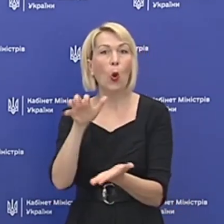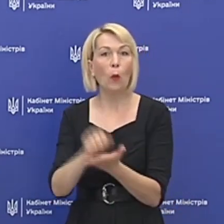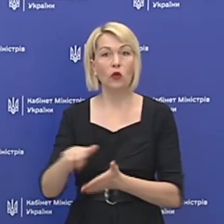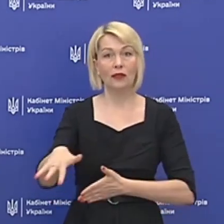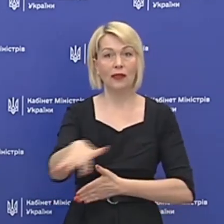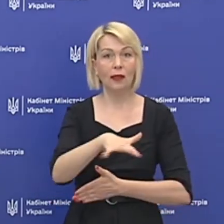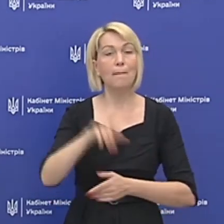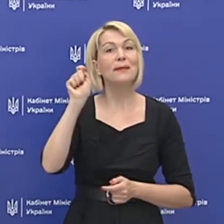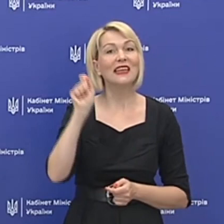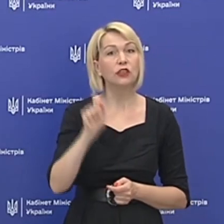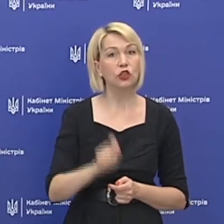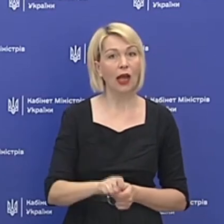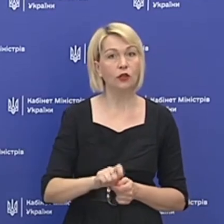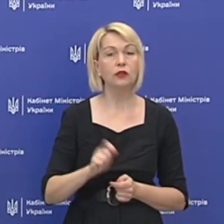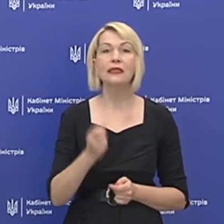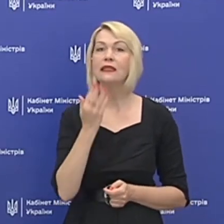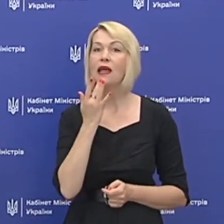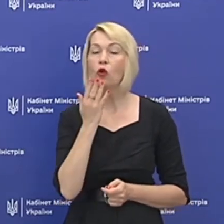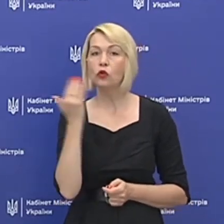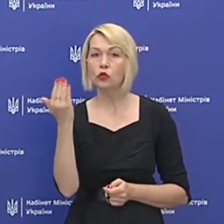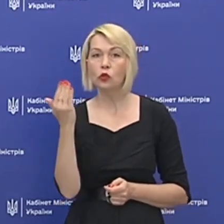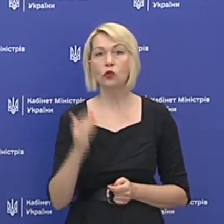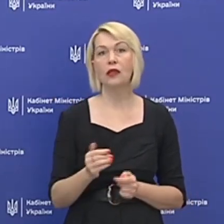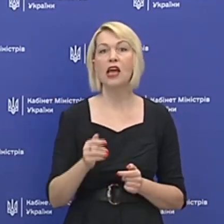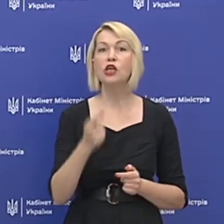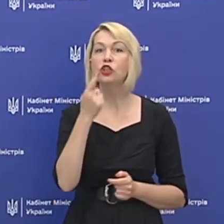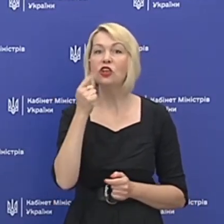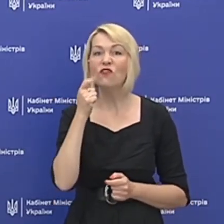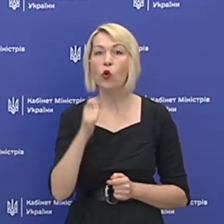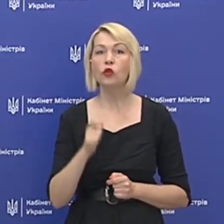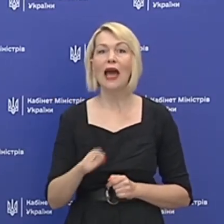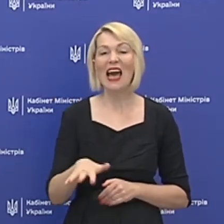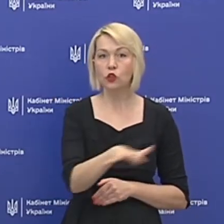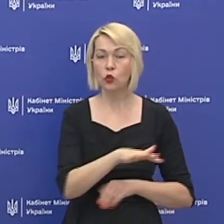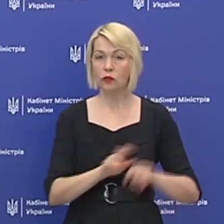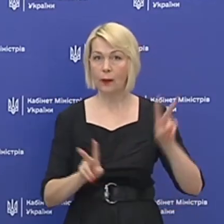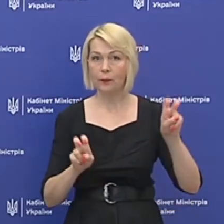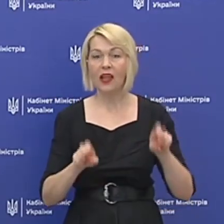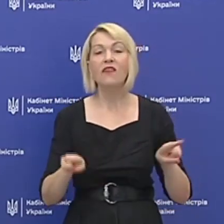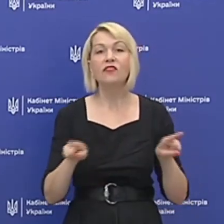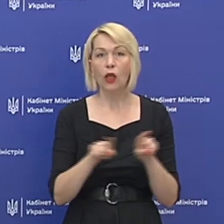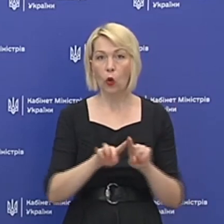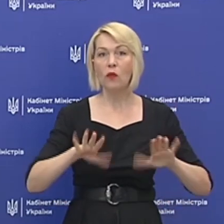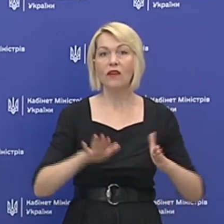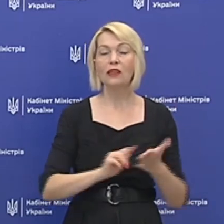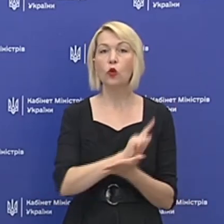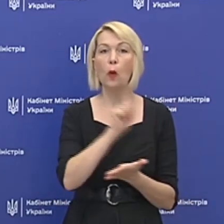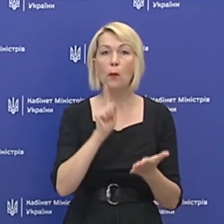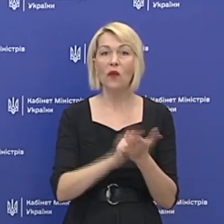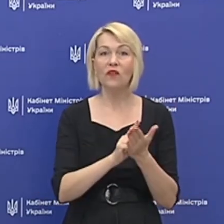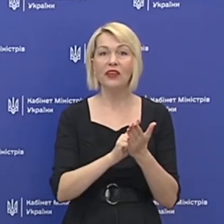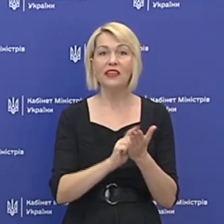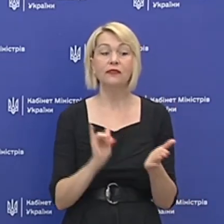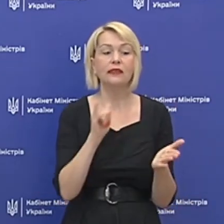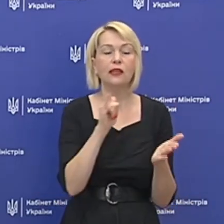або приїжджає із кордону, так званої червоної зони, В такому випадку вони повинні встановити